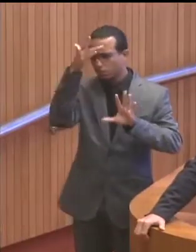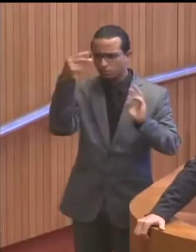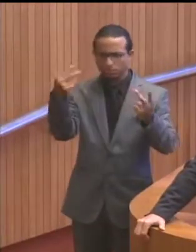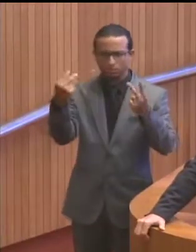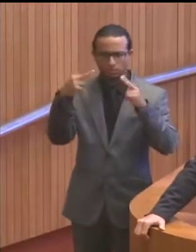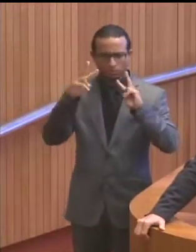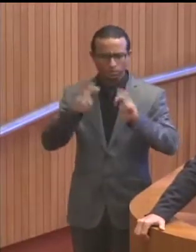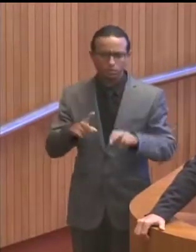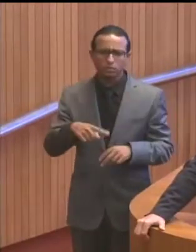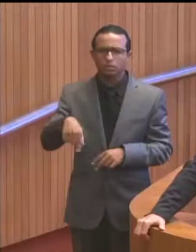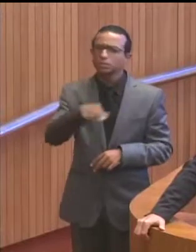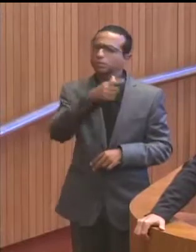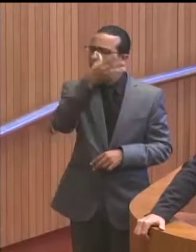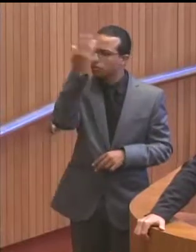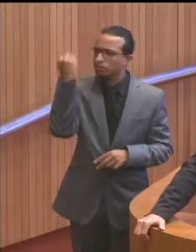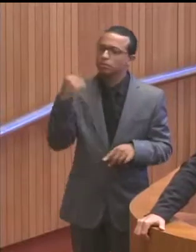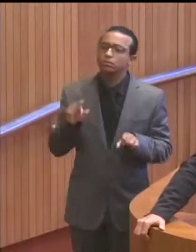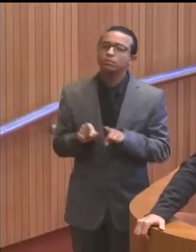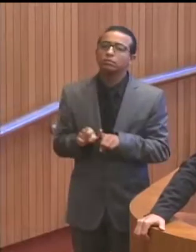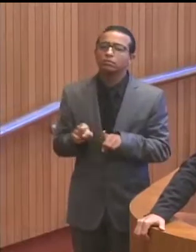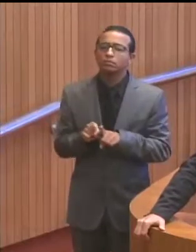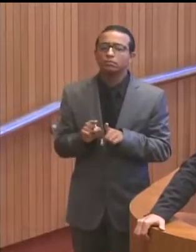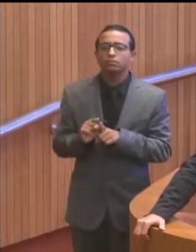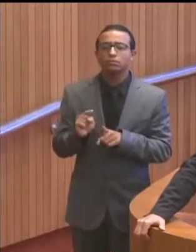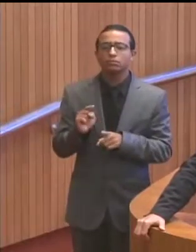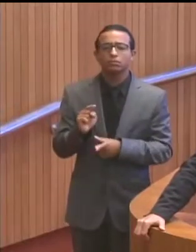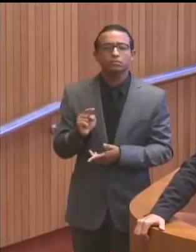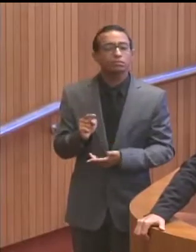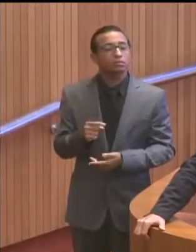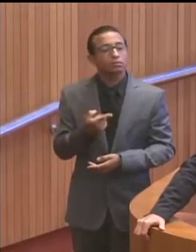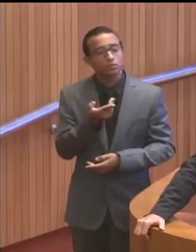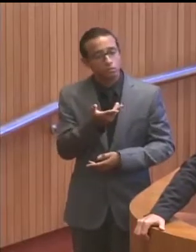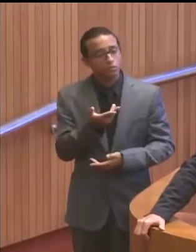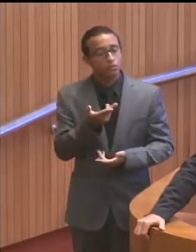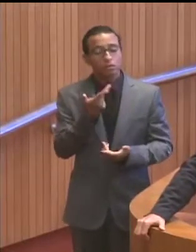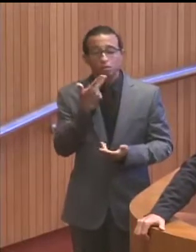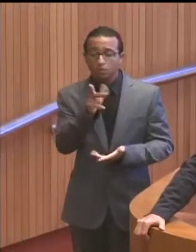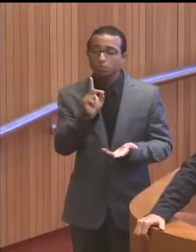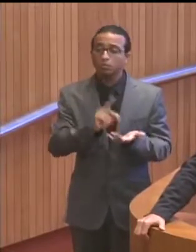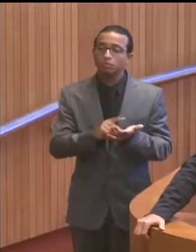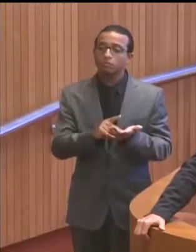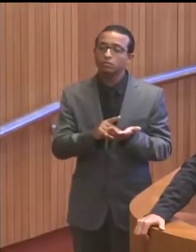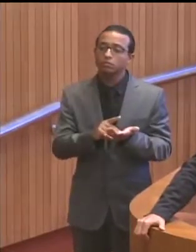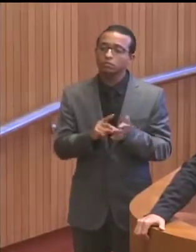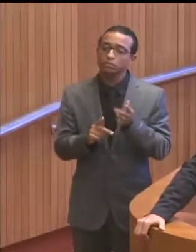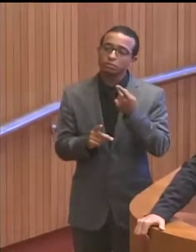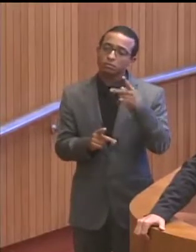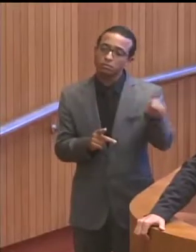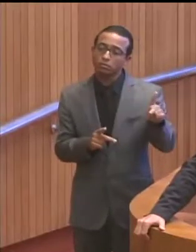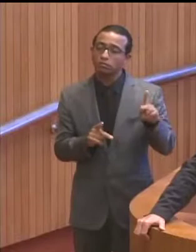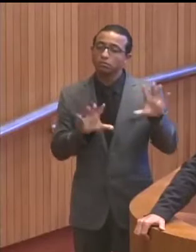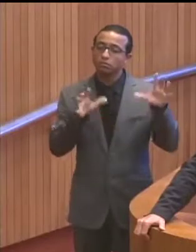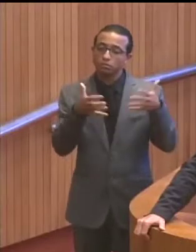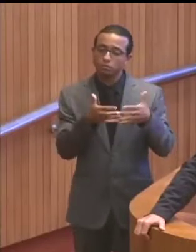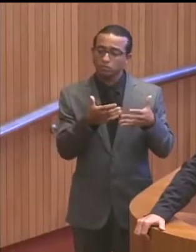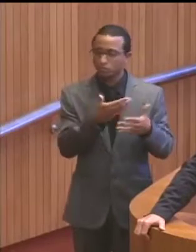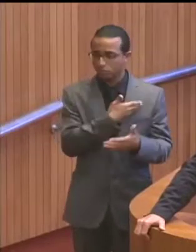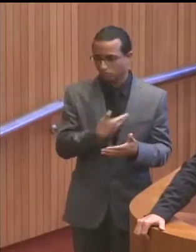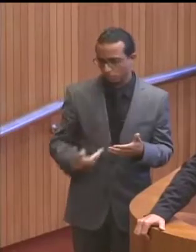se esquecem de também professar as verdades que acontecem no governo Roseana.